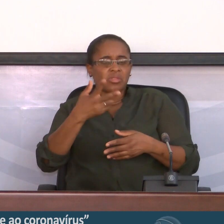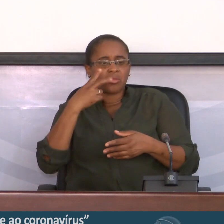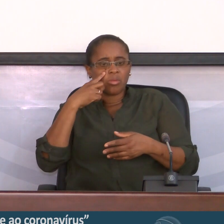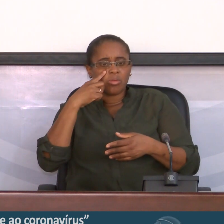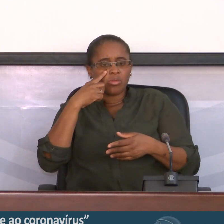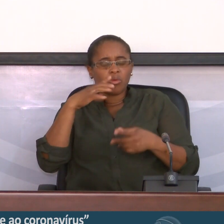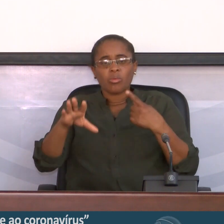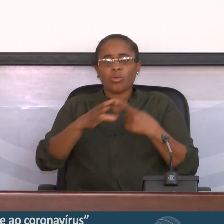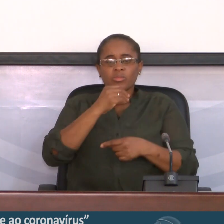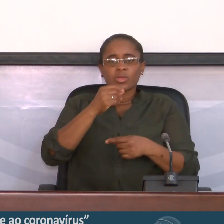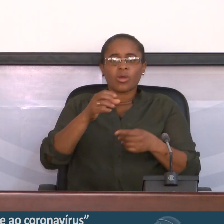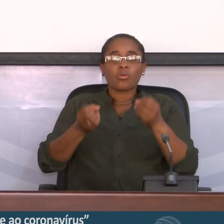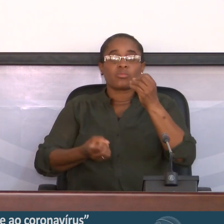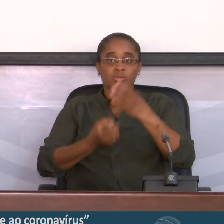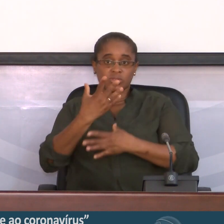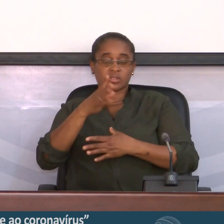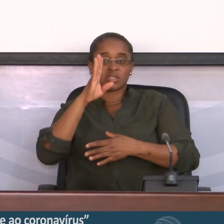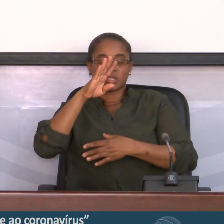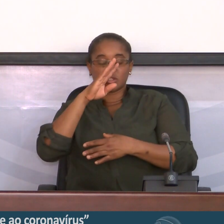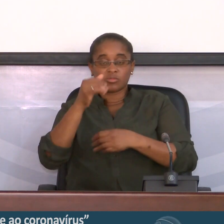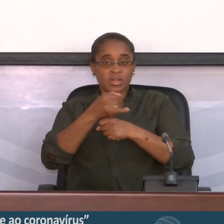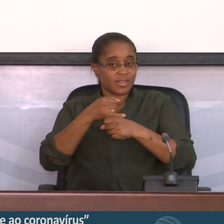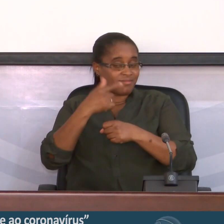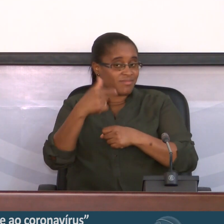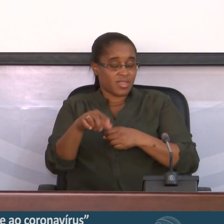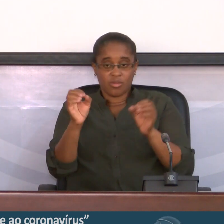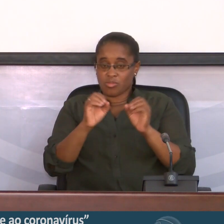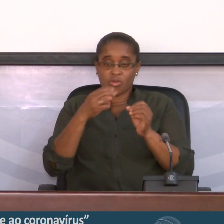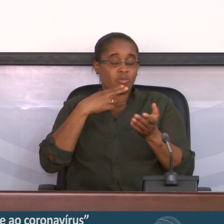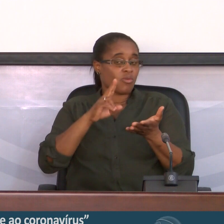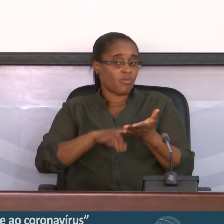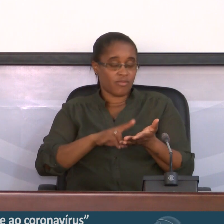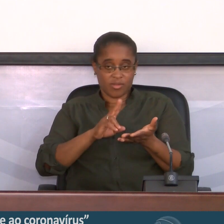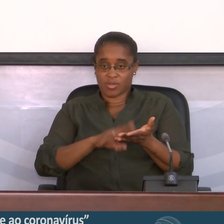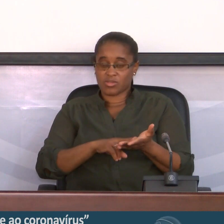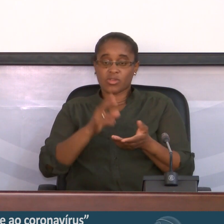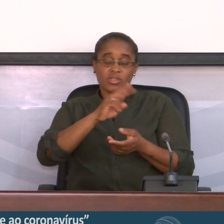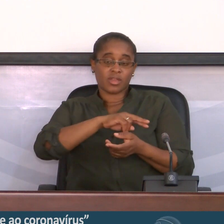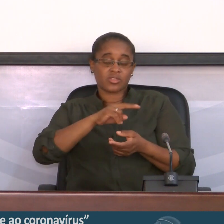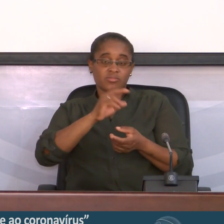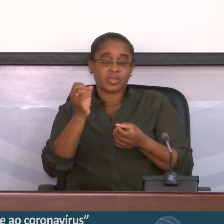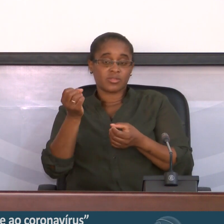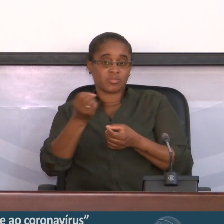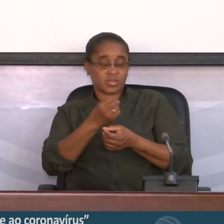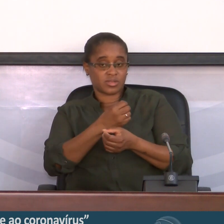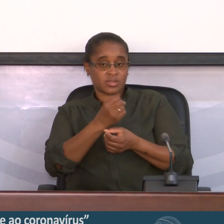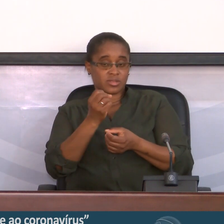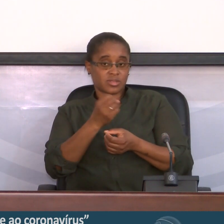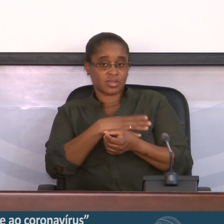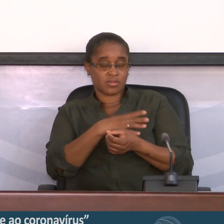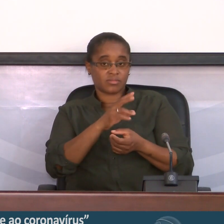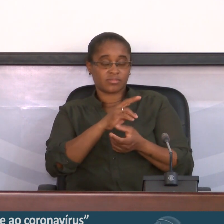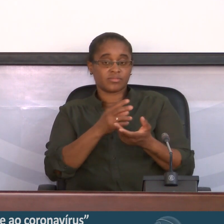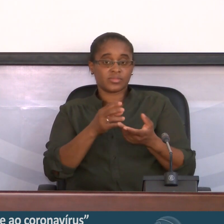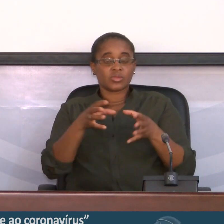origem. Portanto, se há uma ilha onde não há confirmação de transmissão comunitária, não houve identificação